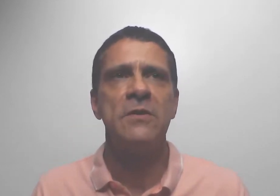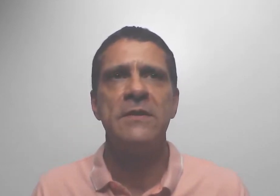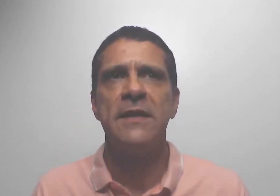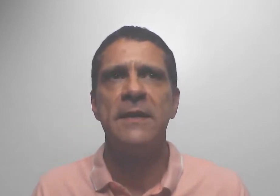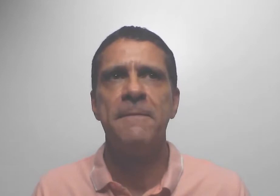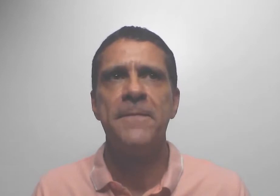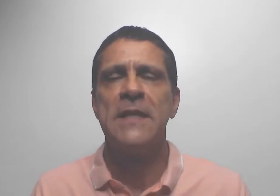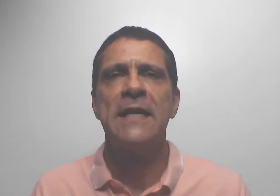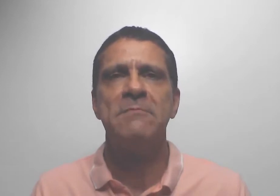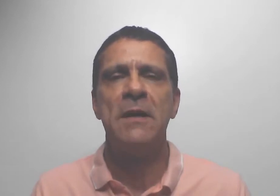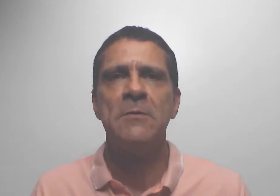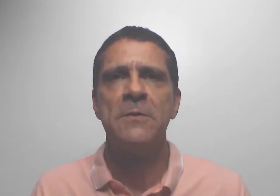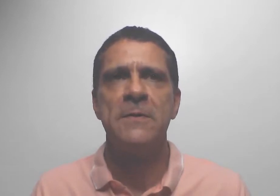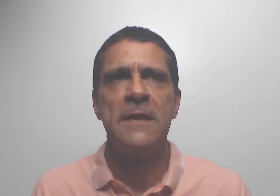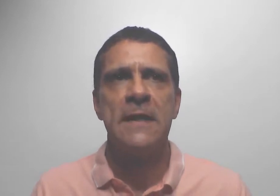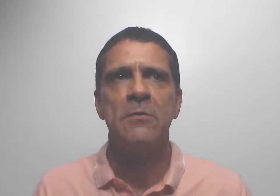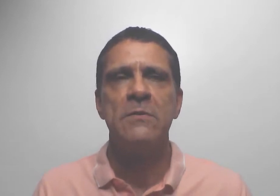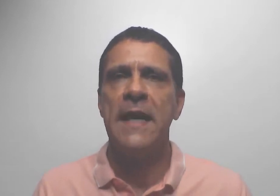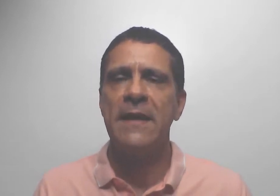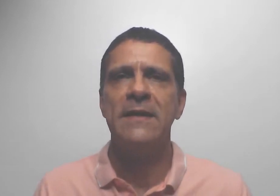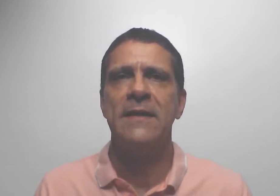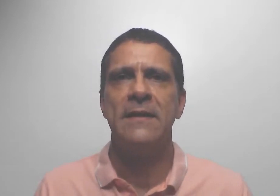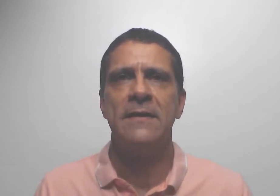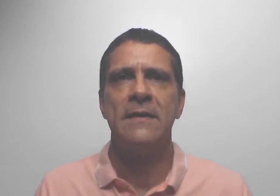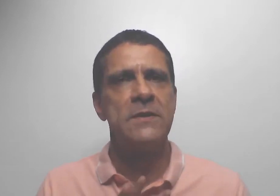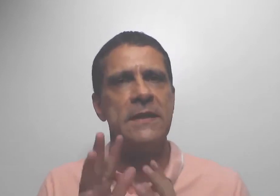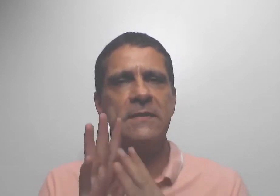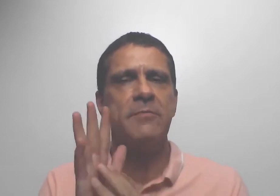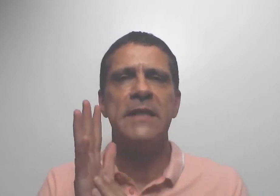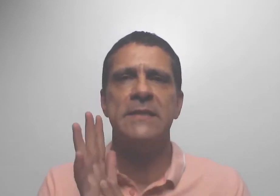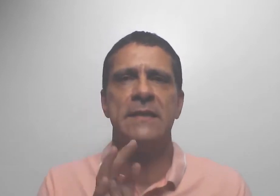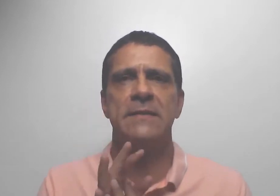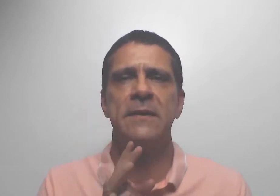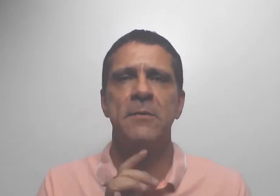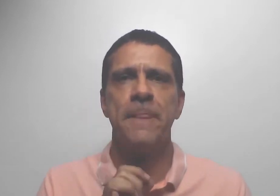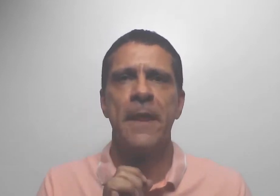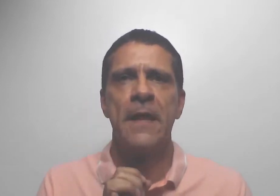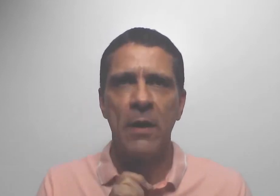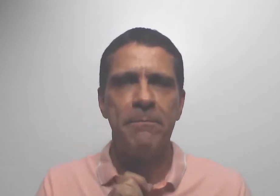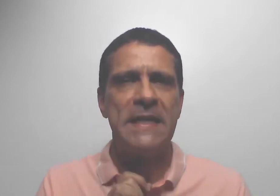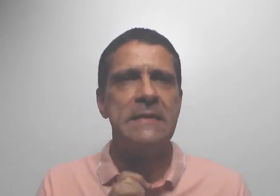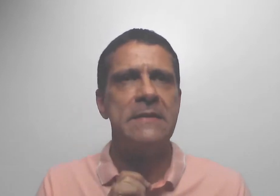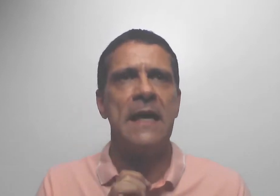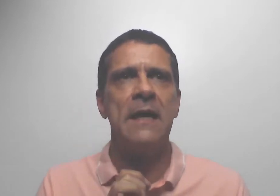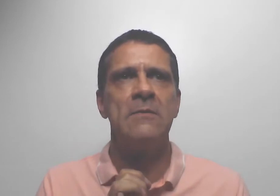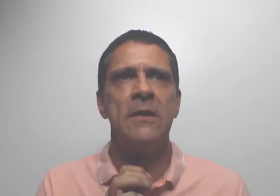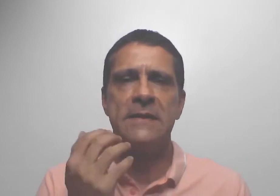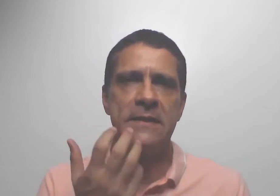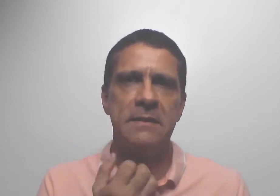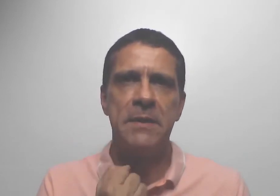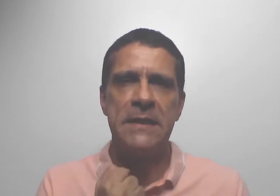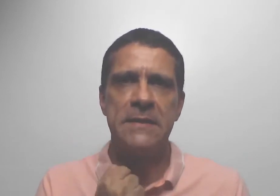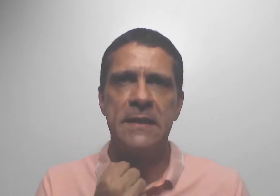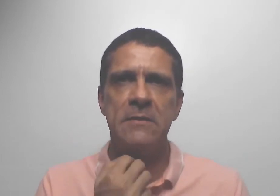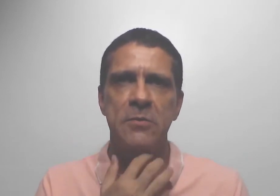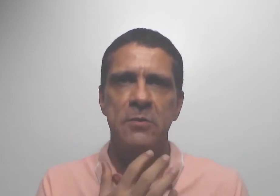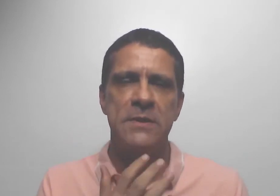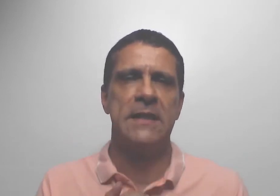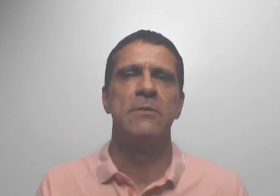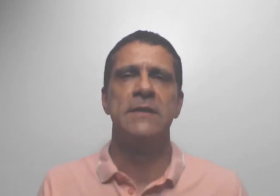de você usar as mãos é com técnica, é com sensibilização, é com aprendizado. É sensibilizando e usando